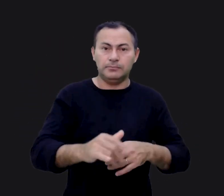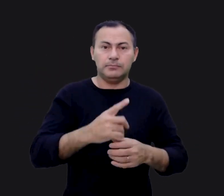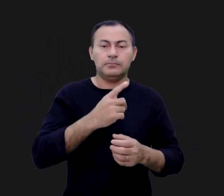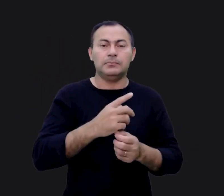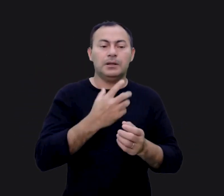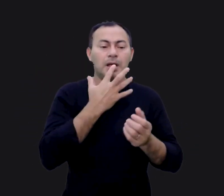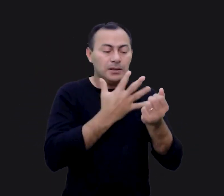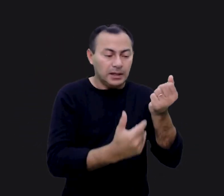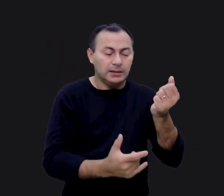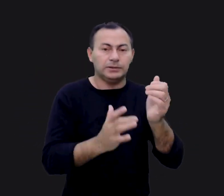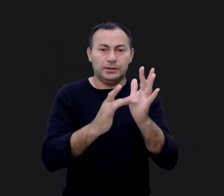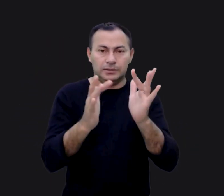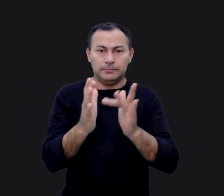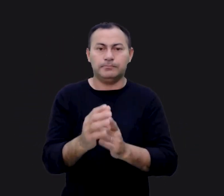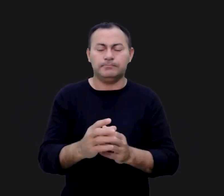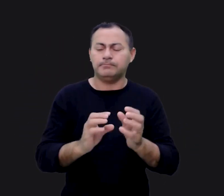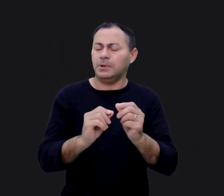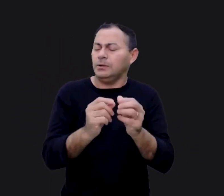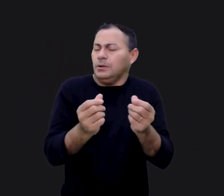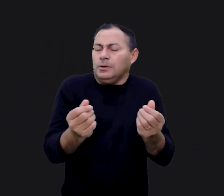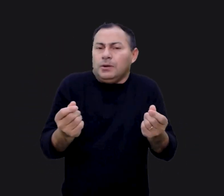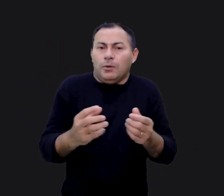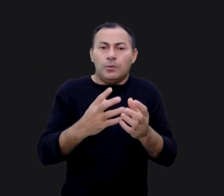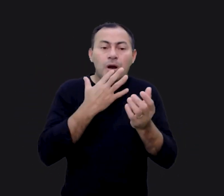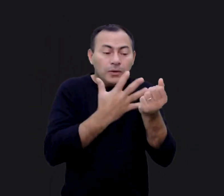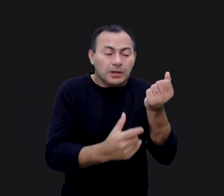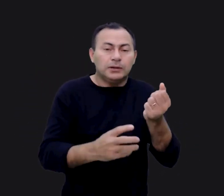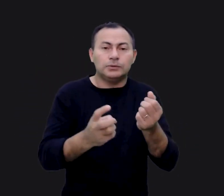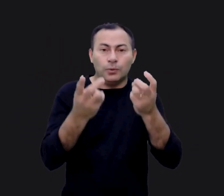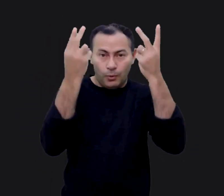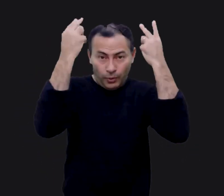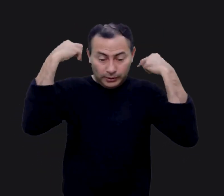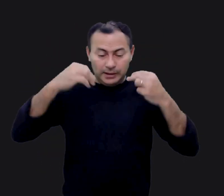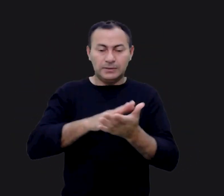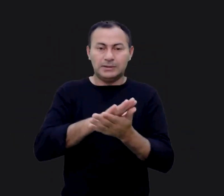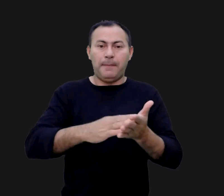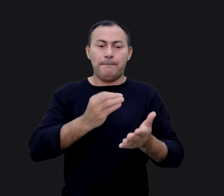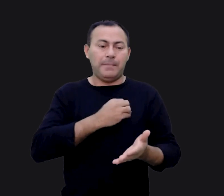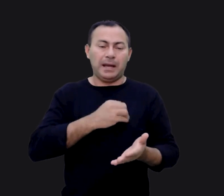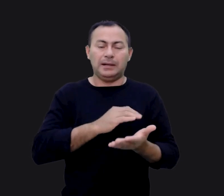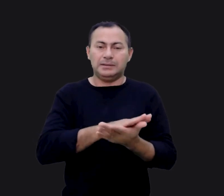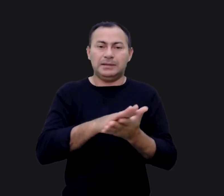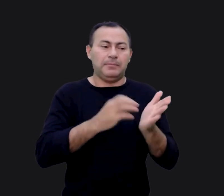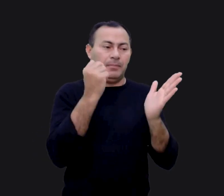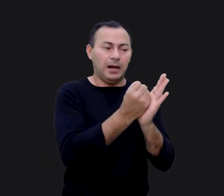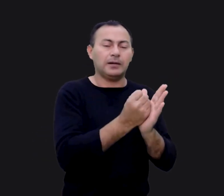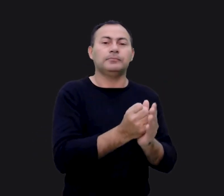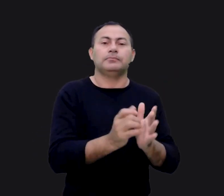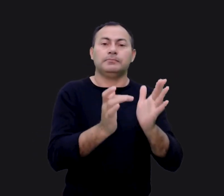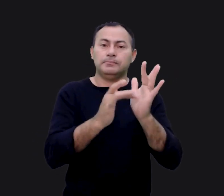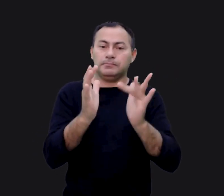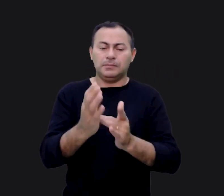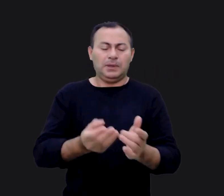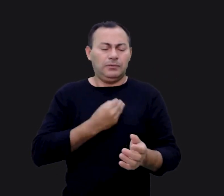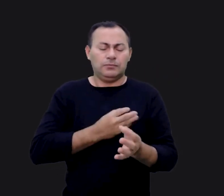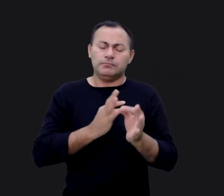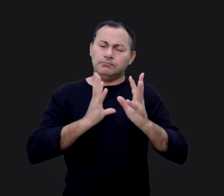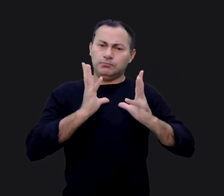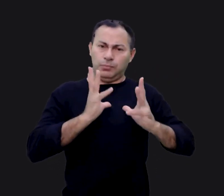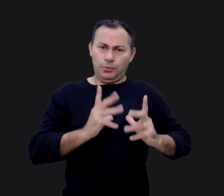pelo sangue de Jesus, por seu sangue precioso, sangue do cordeiro, sem mancha, sem marca. Ele assegurou, afiançou para